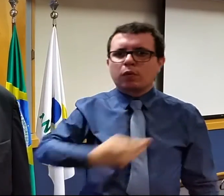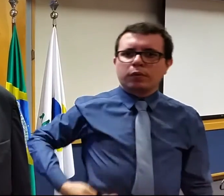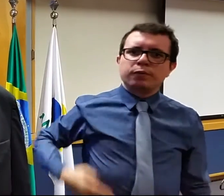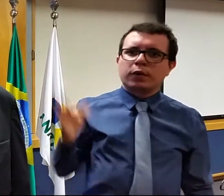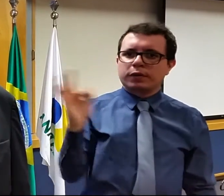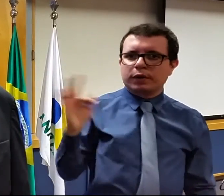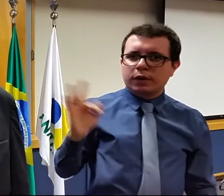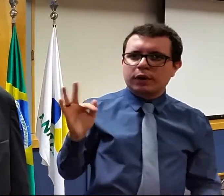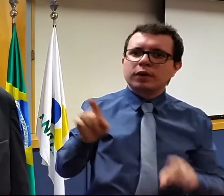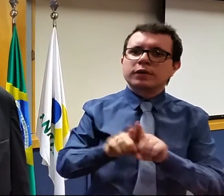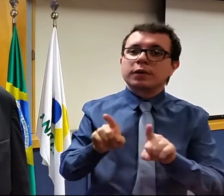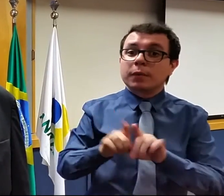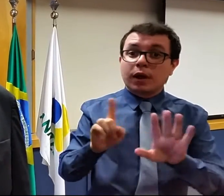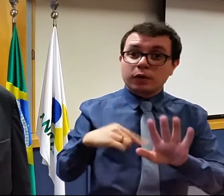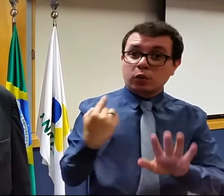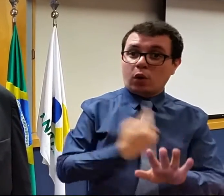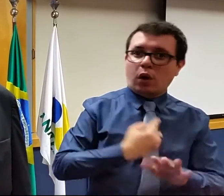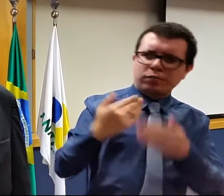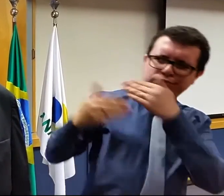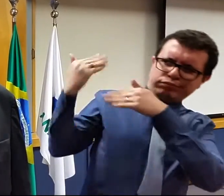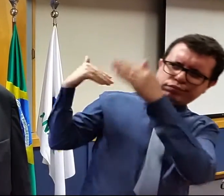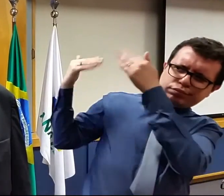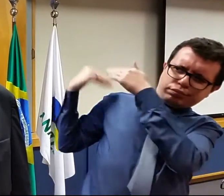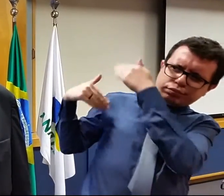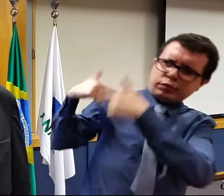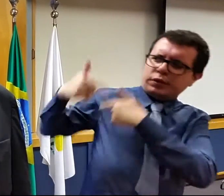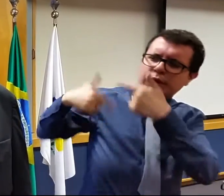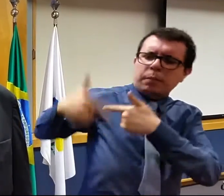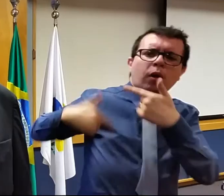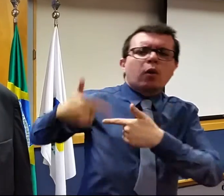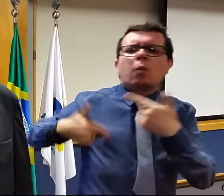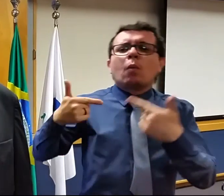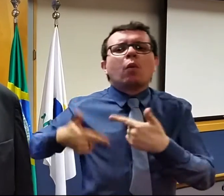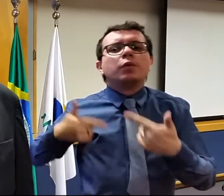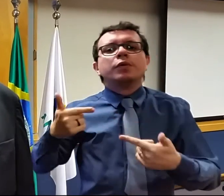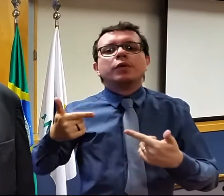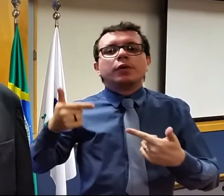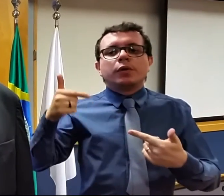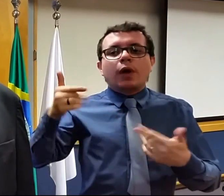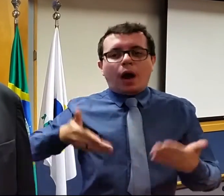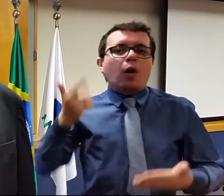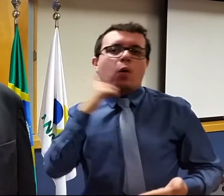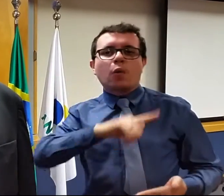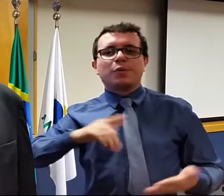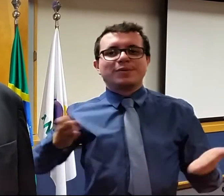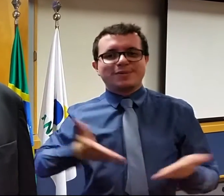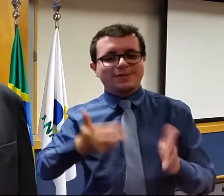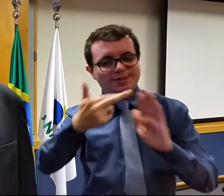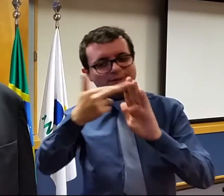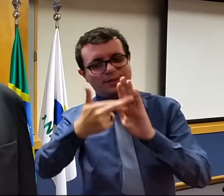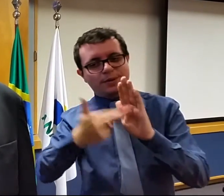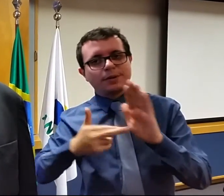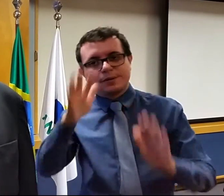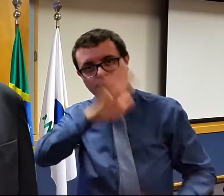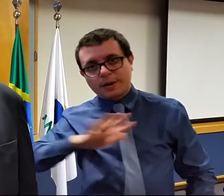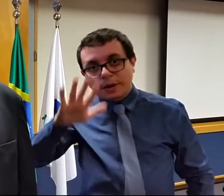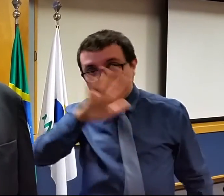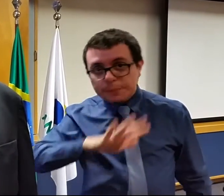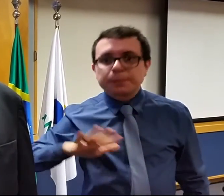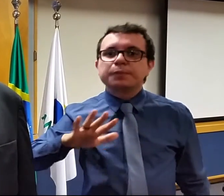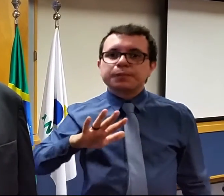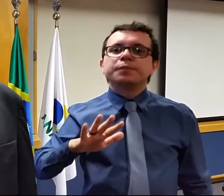da Secretaria Nacional trabalhamos muito para que hoje pudéssemos ter aí o regulamento,